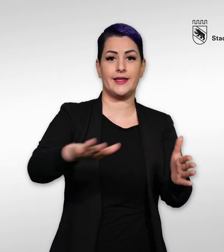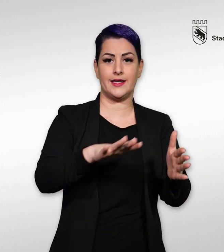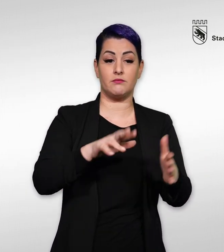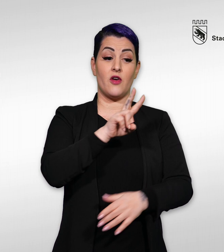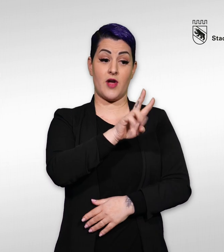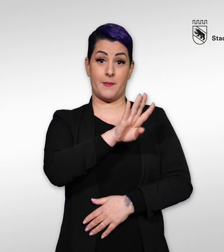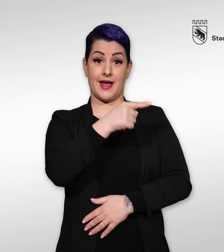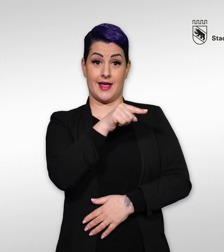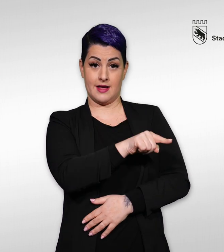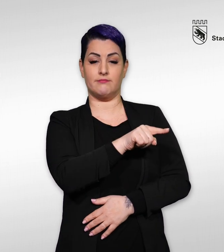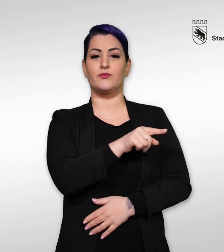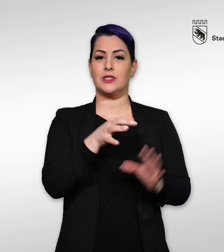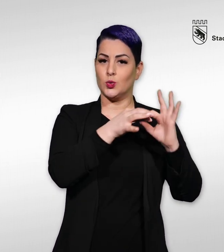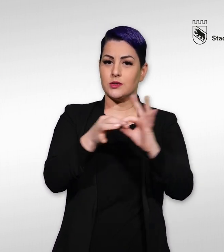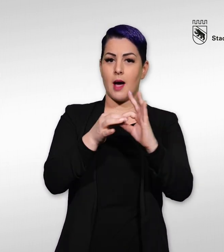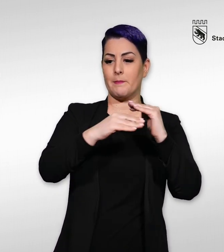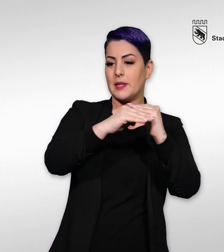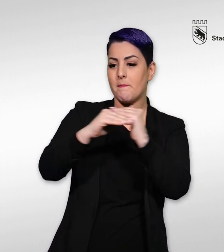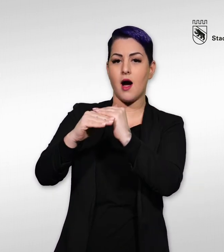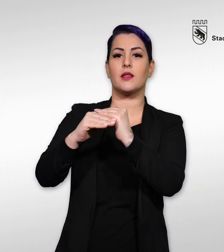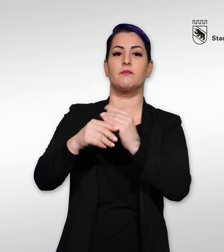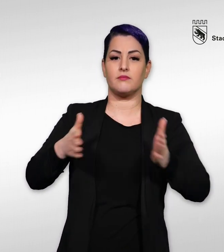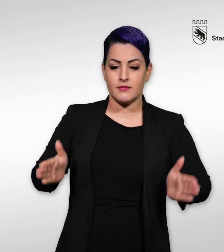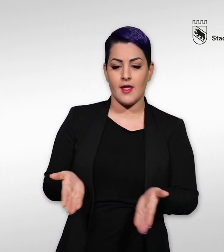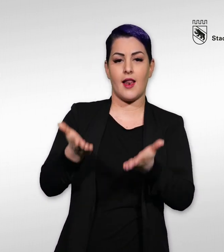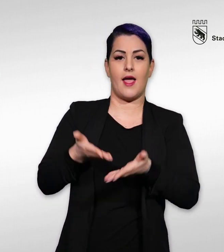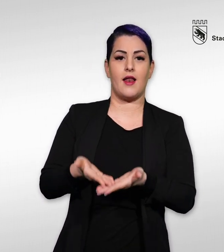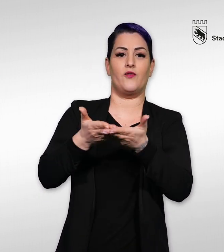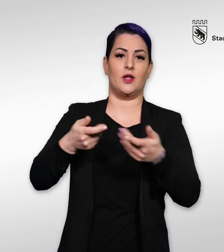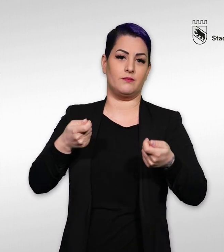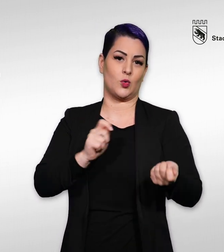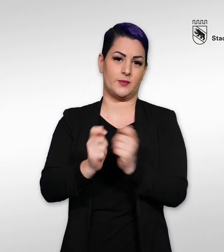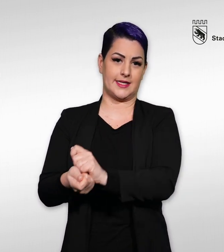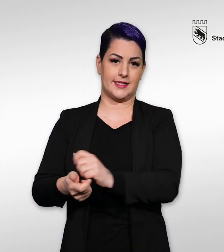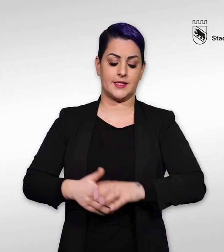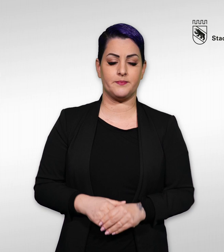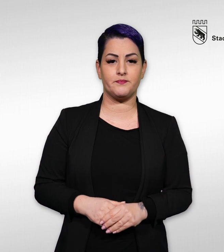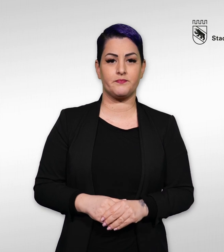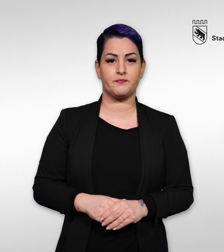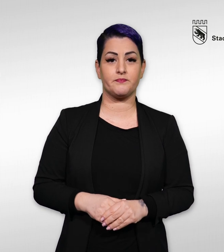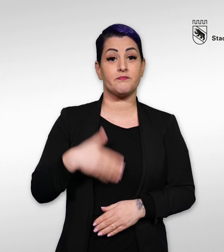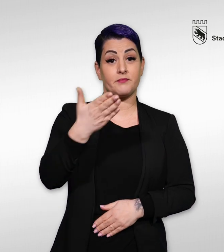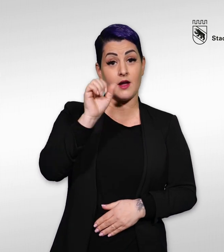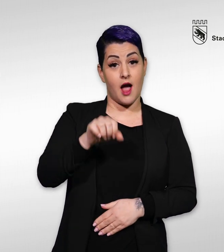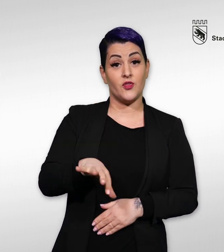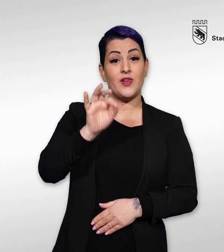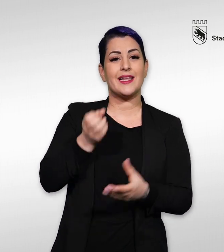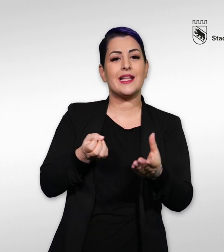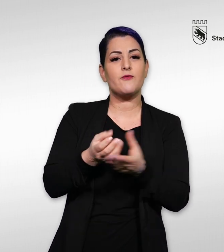Sie finden Informationen unter www.vbgbern.ch